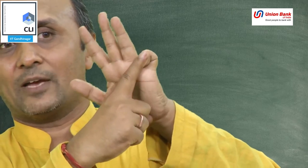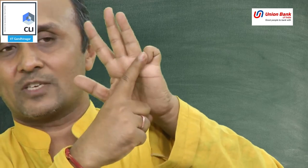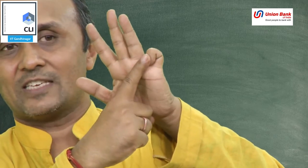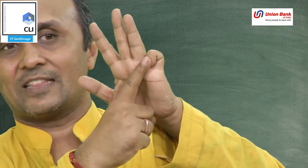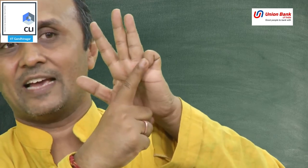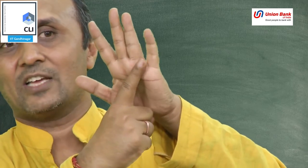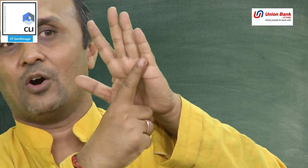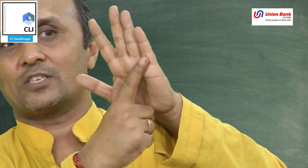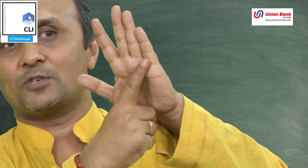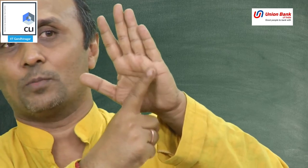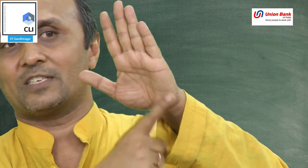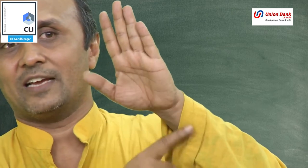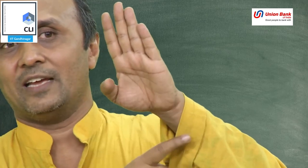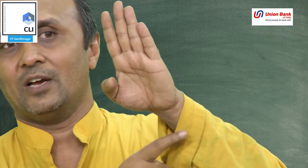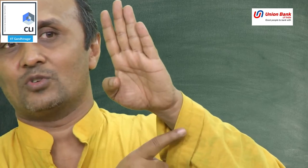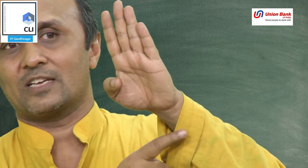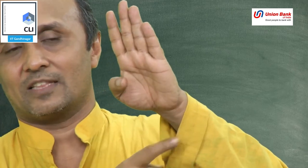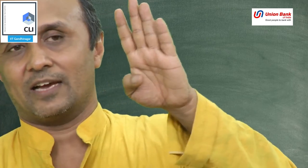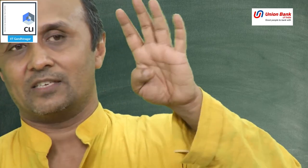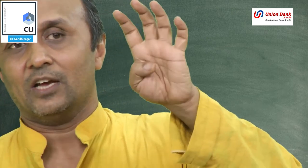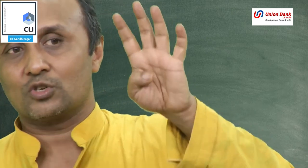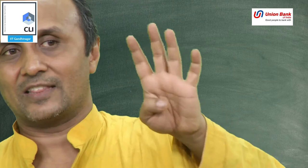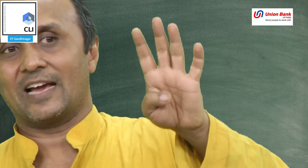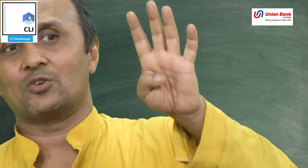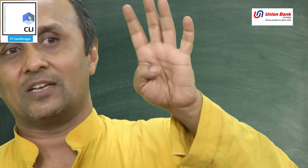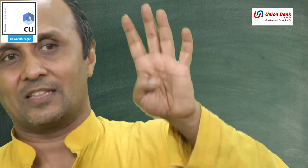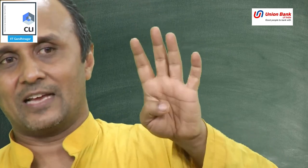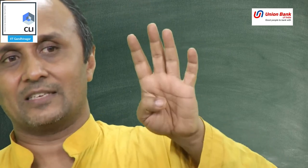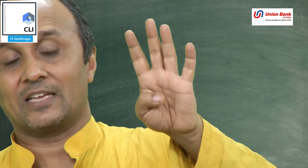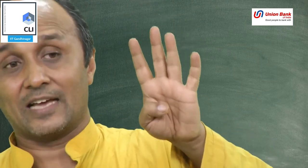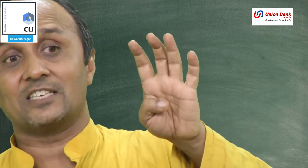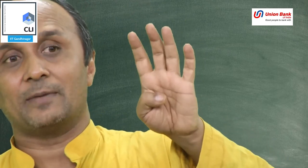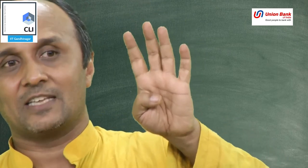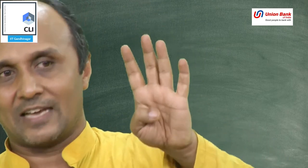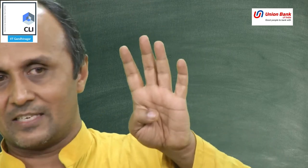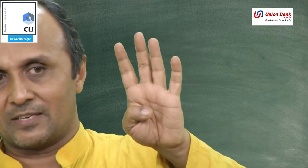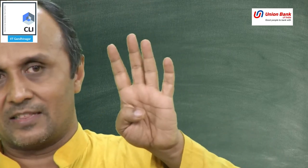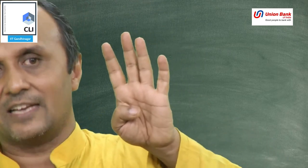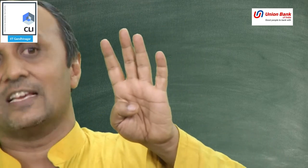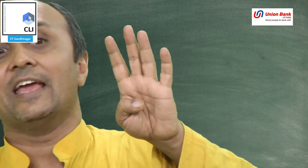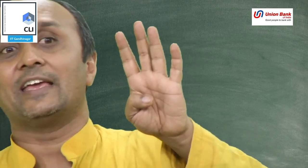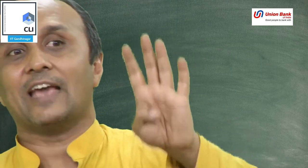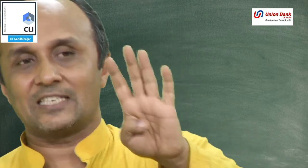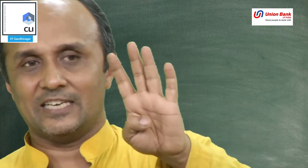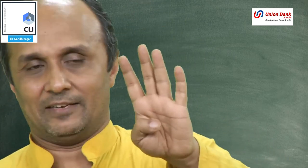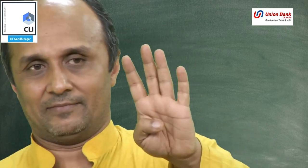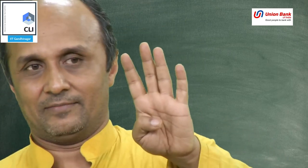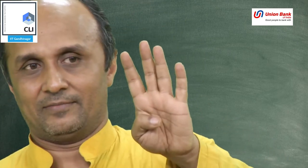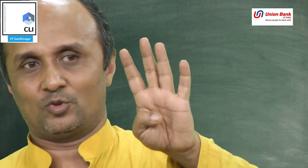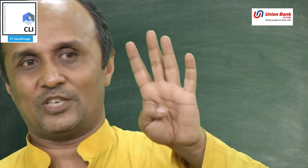उसके 27 और सबसे उपर चली गई उसके 27 तो 27 जमा 27 जमा 27 एक्यासी, तो 4